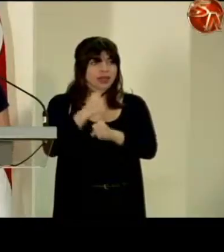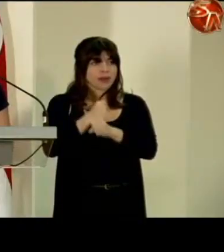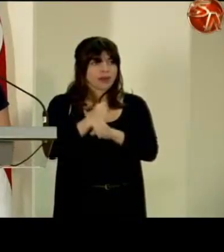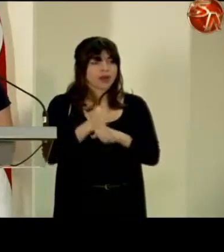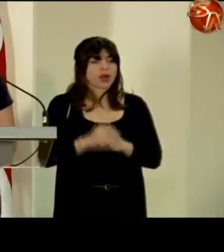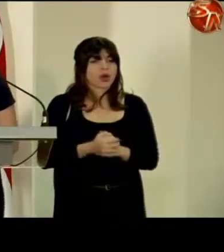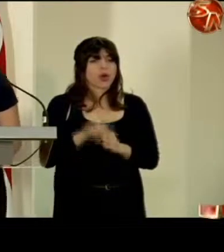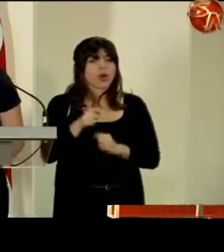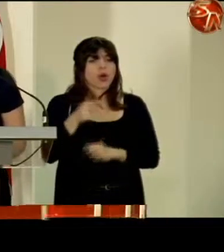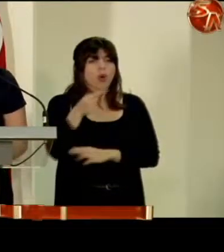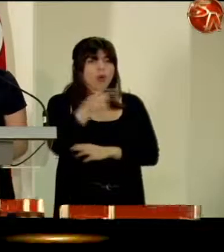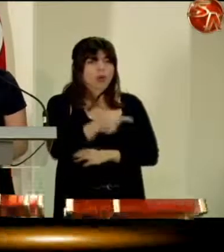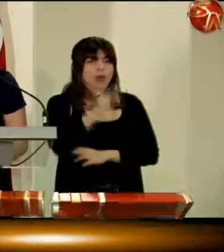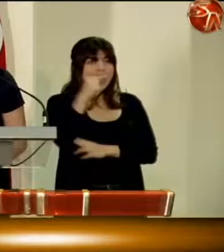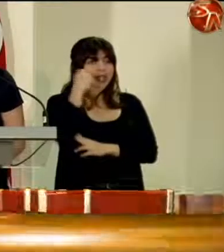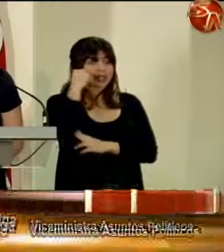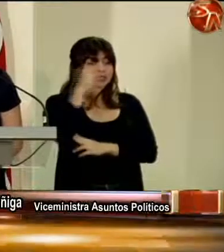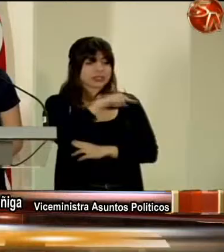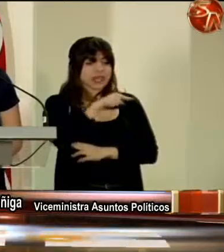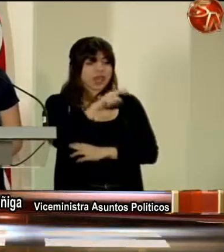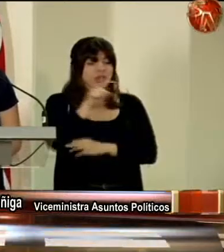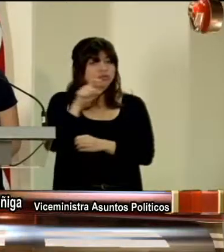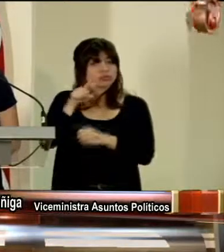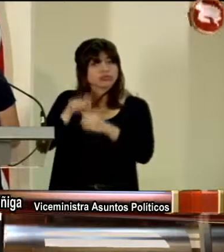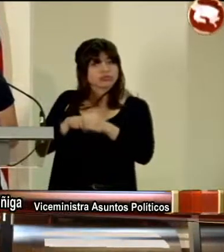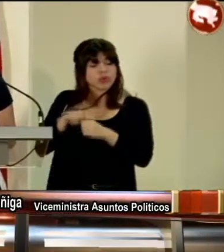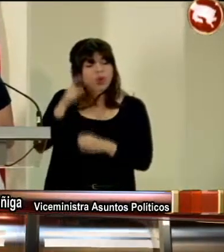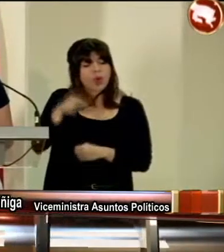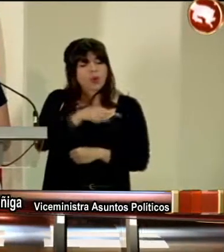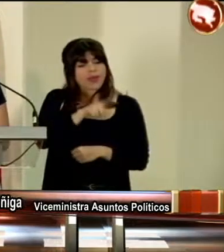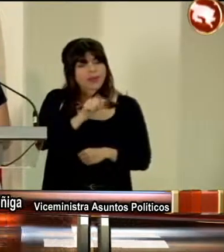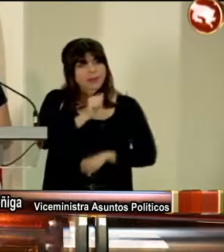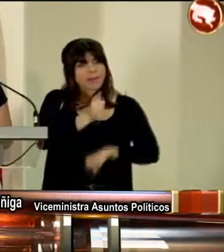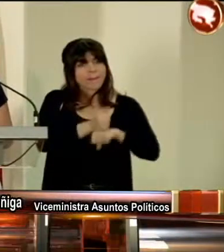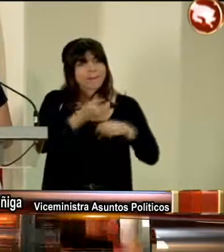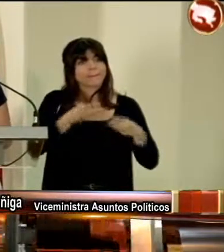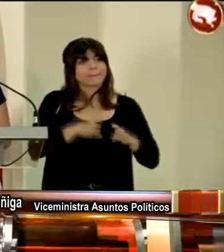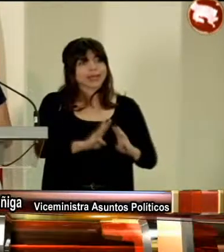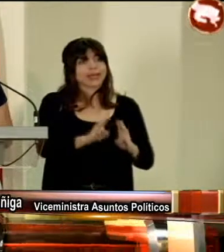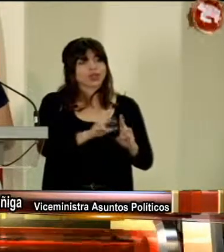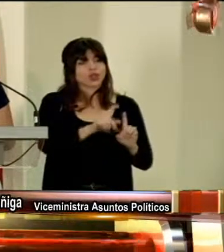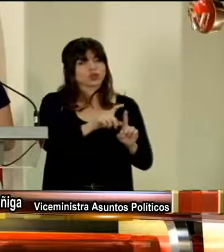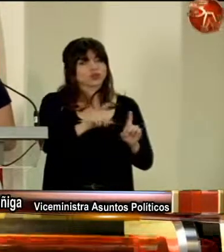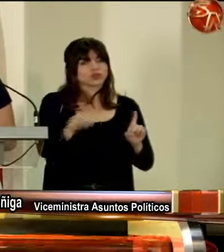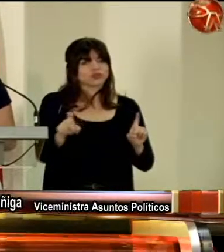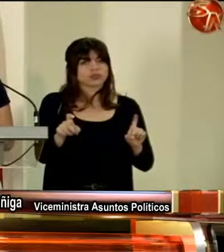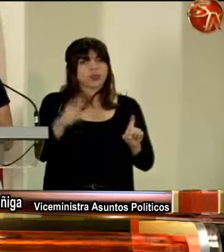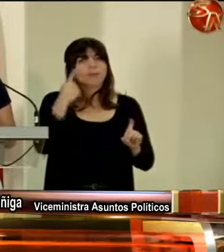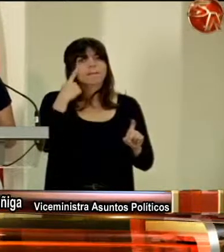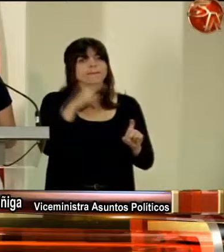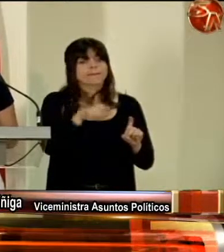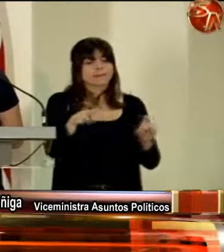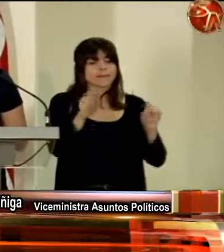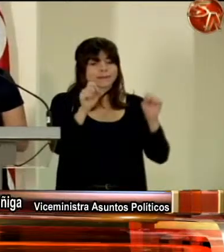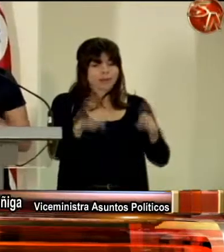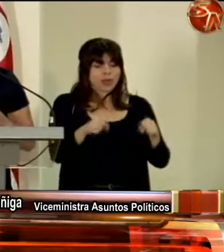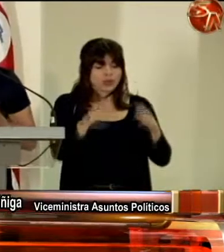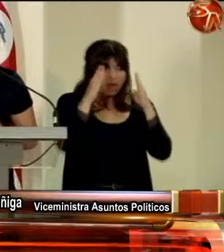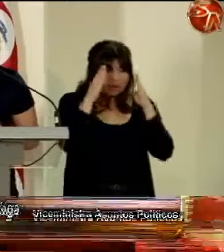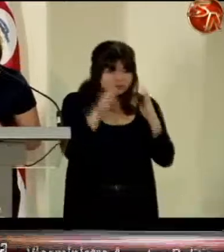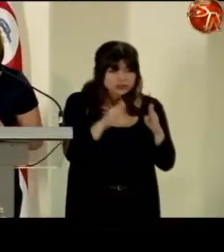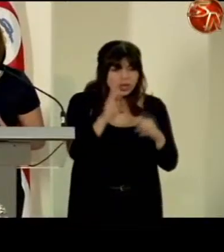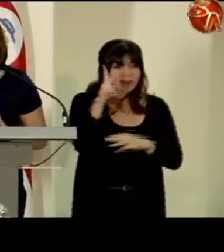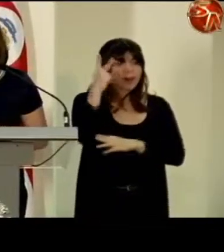historia, en el cual obliga a los Estados que la suscriben a establecer mecanismos de consulta para poder intervenir con